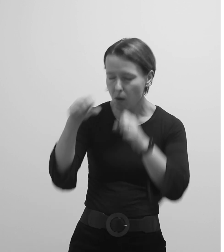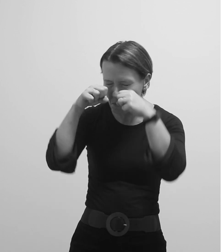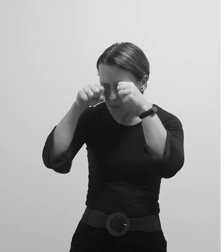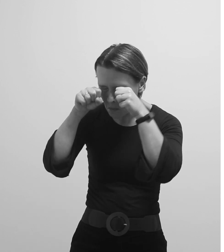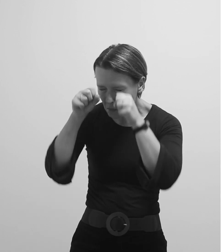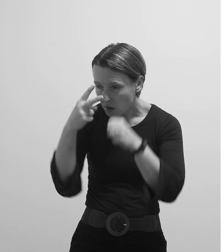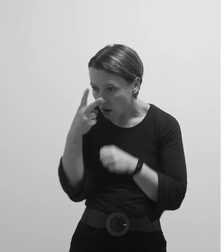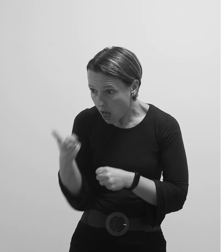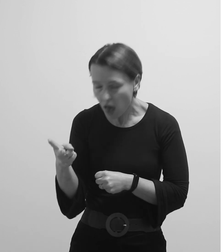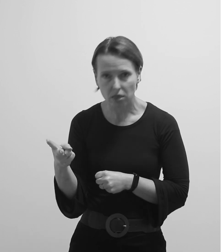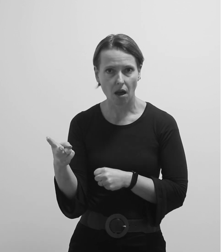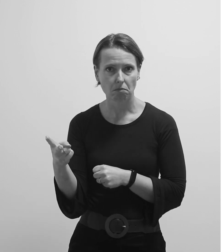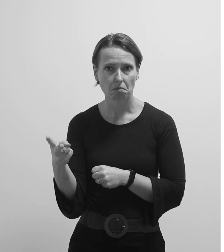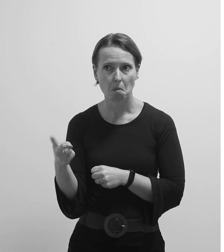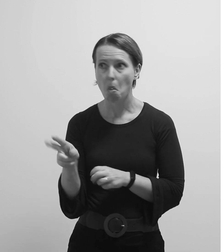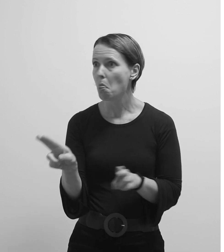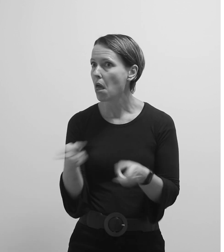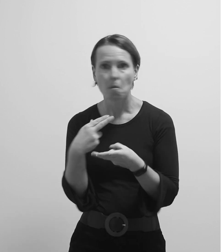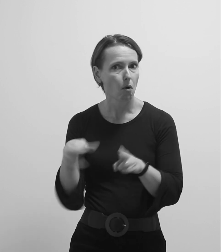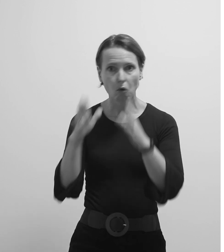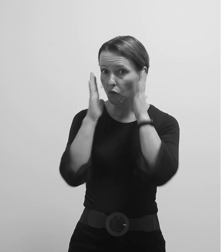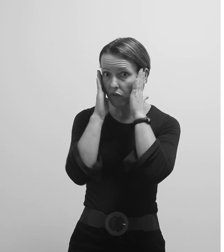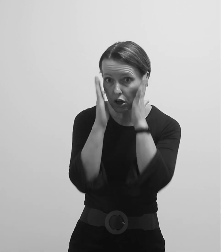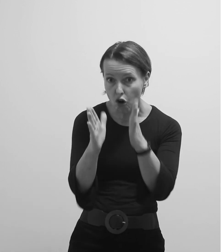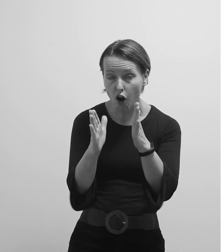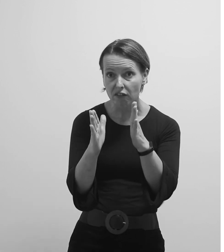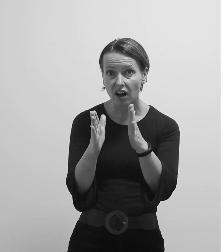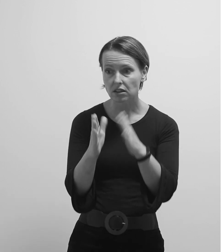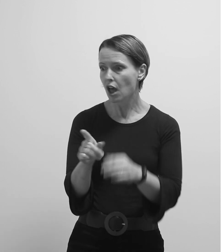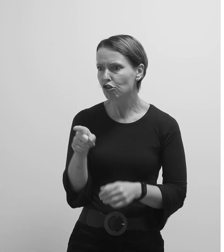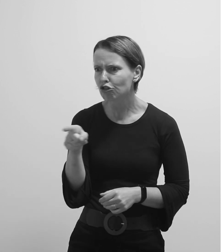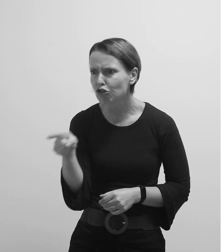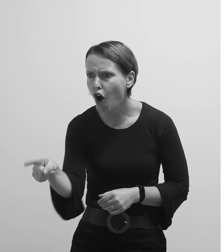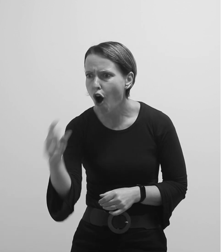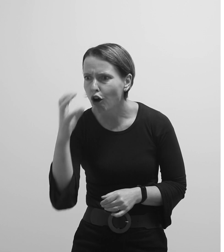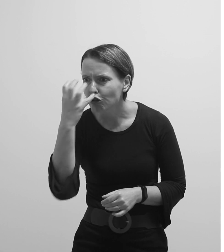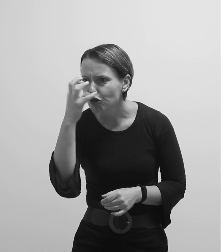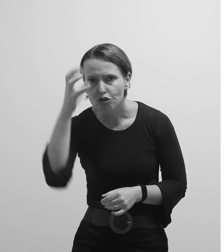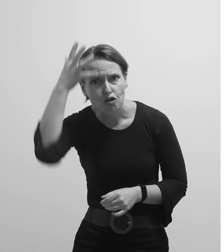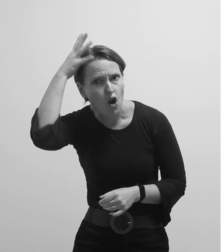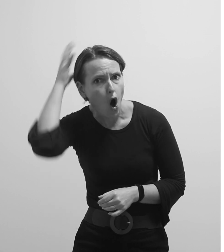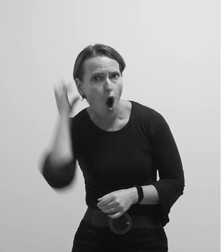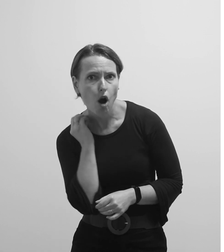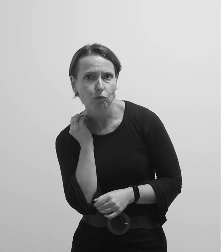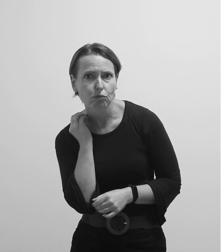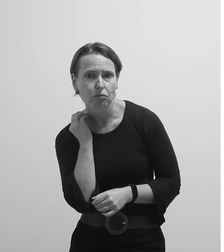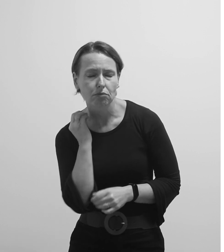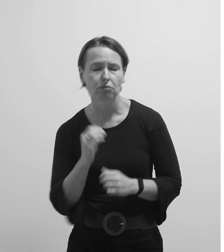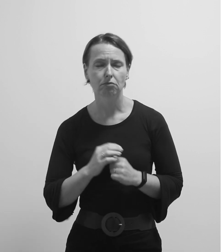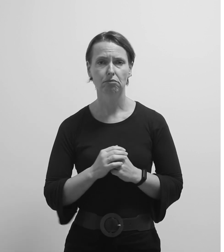Gleda malo bolje. Ne mogu vjerovati. To je gnom.